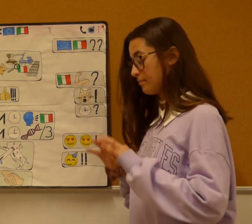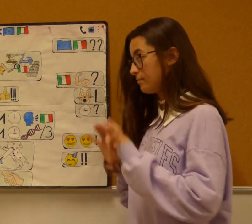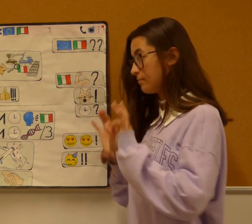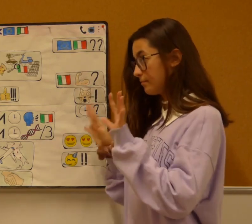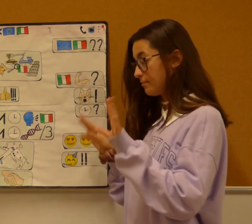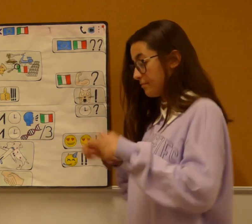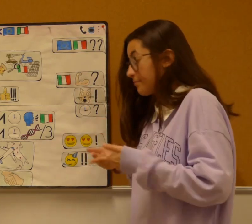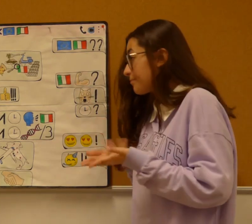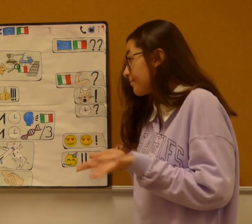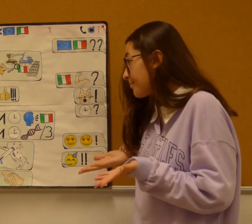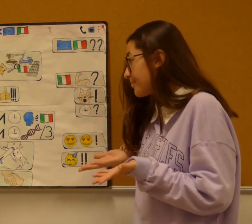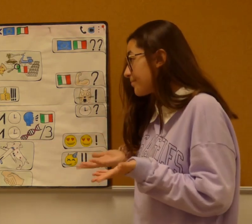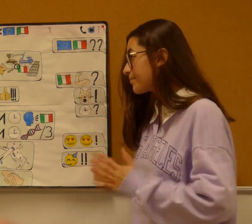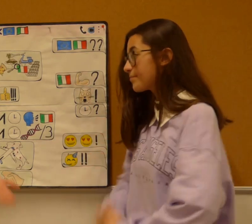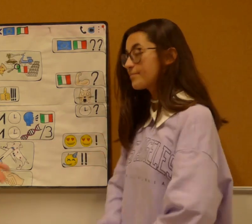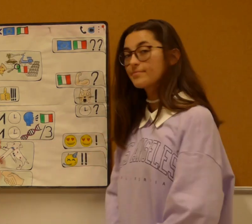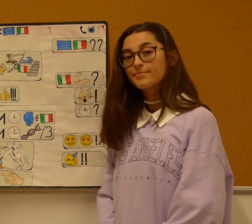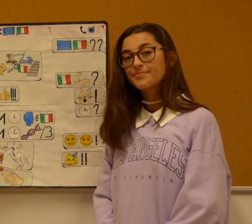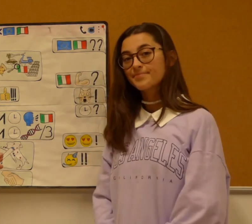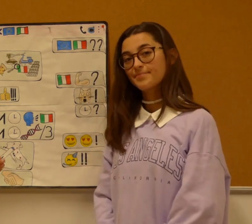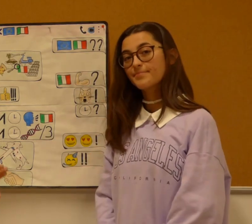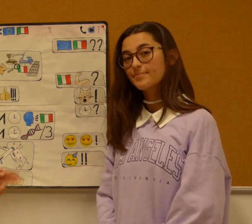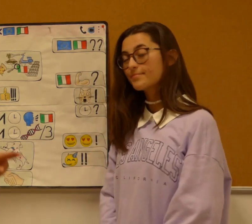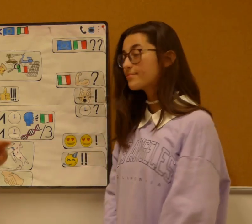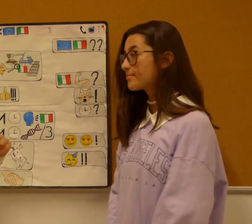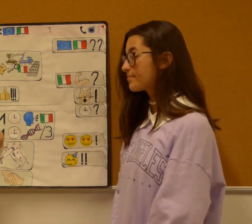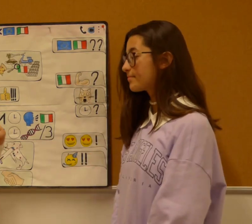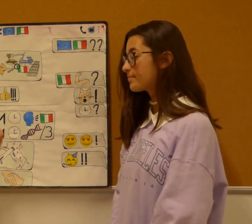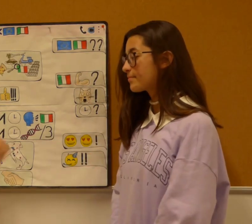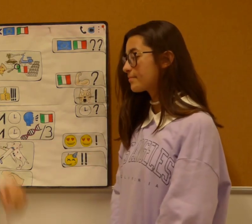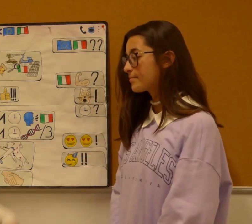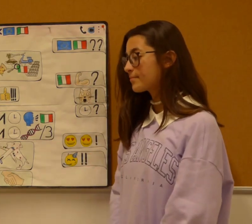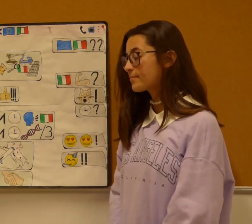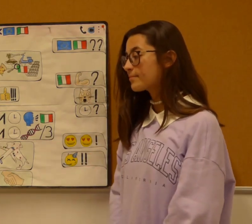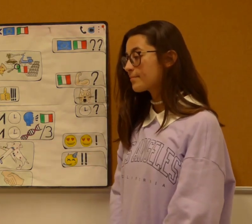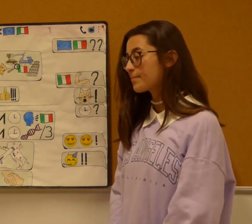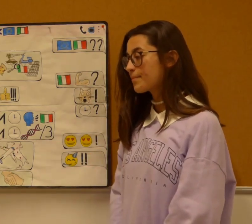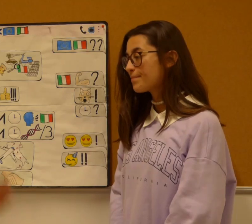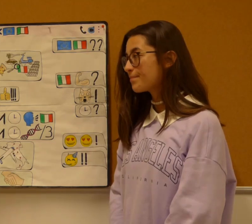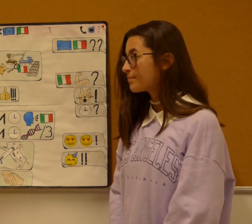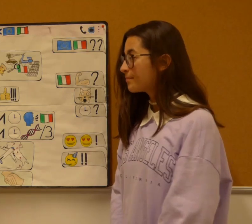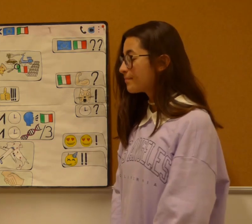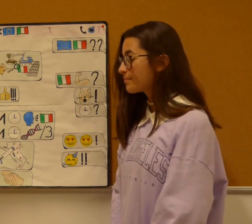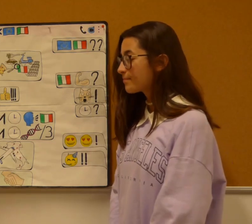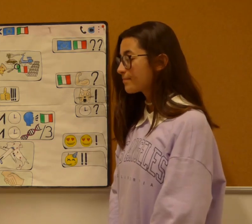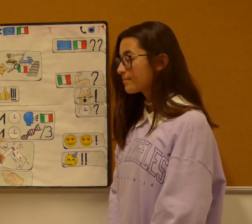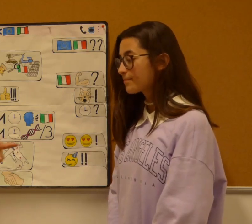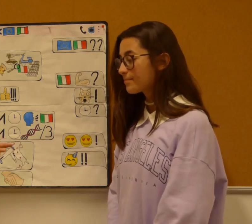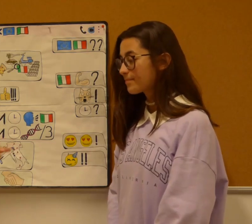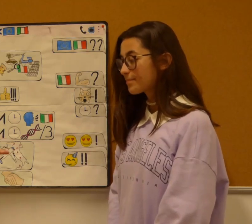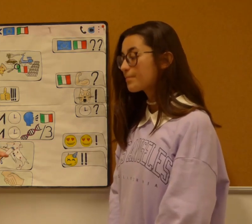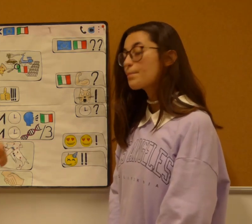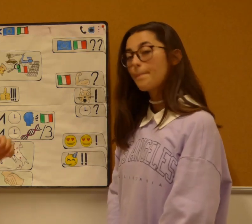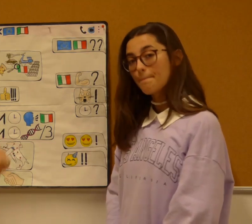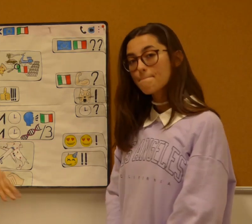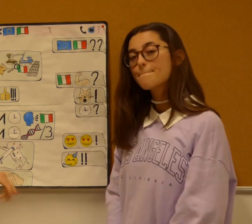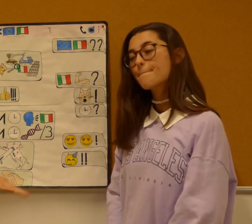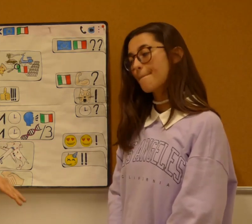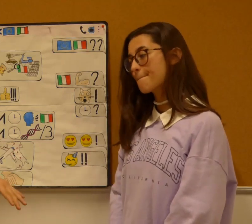Combien de temps ? Pour tous les niveaux, nous avons un cours d'italien de une heure et un cours de SVT de une heure